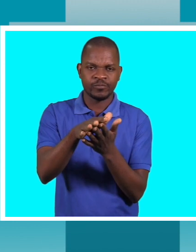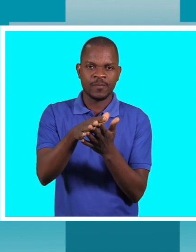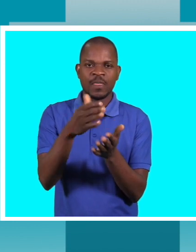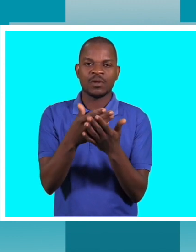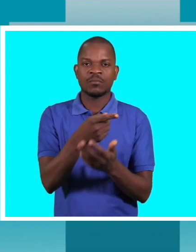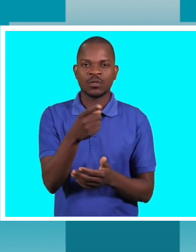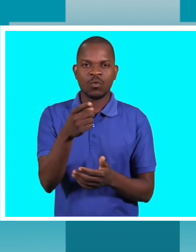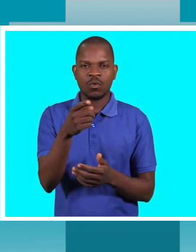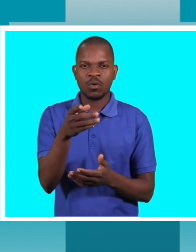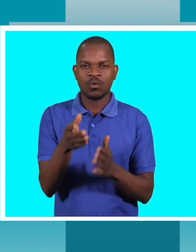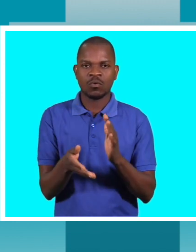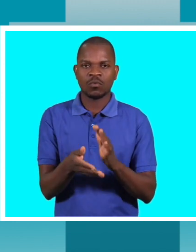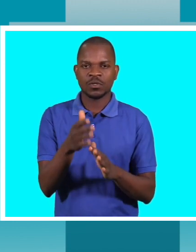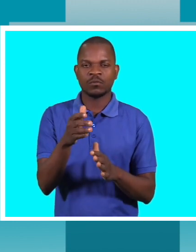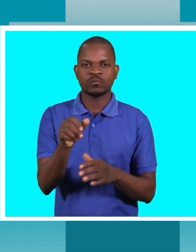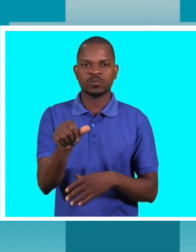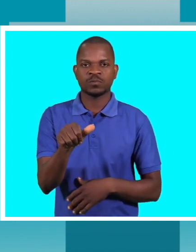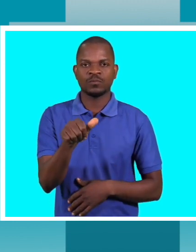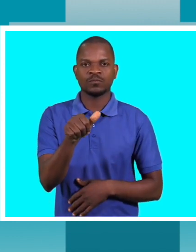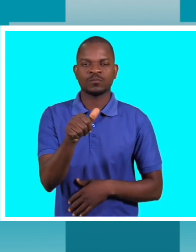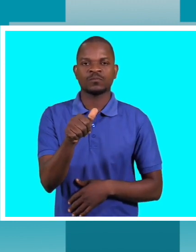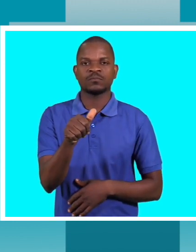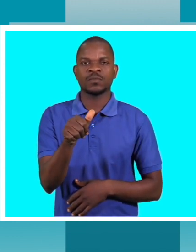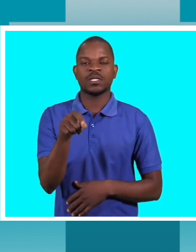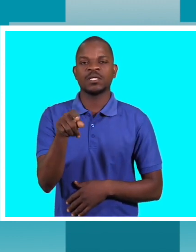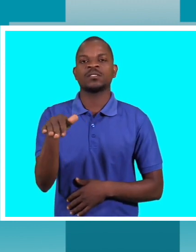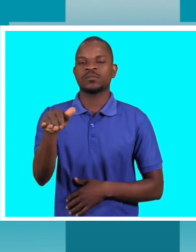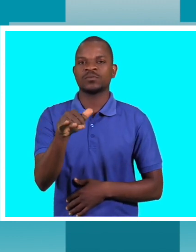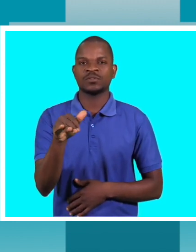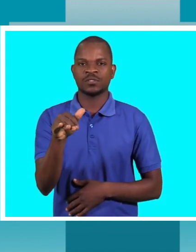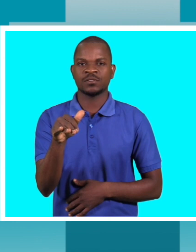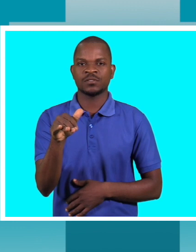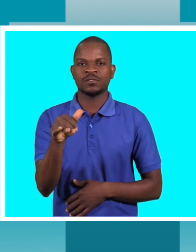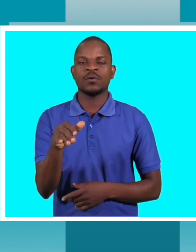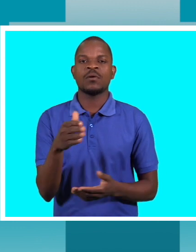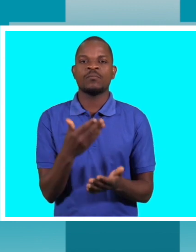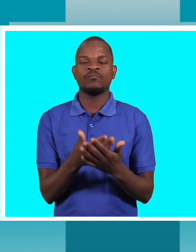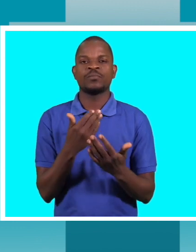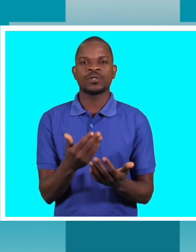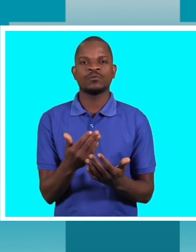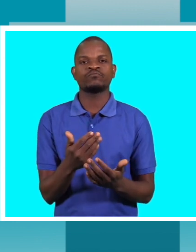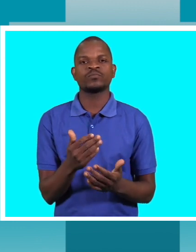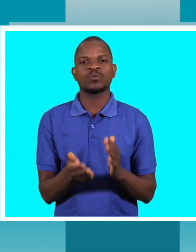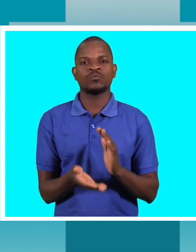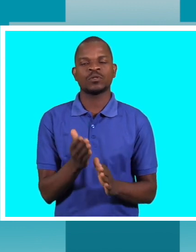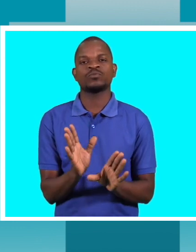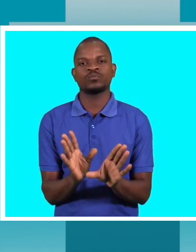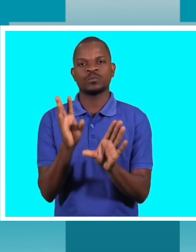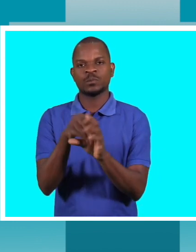capacidades a nível das bases para que cada vez mais incluamos as pessoas